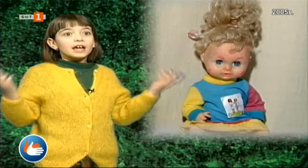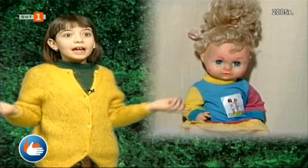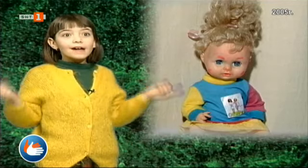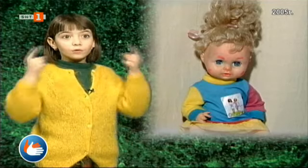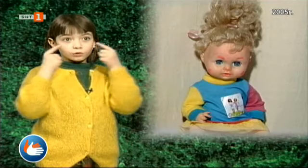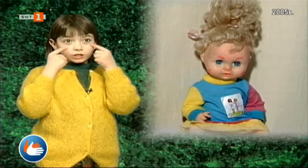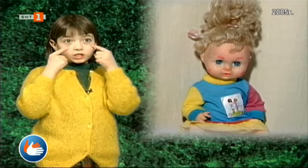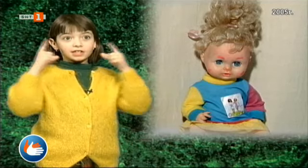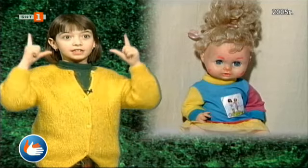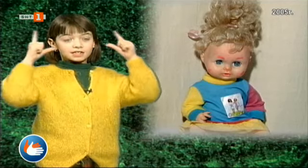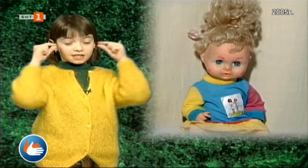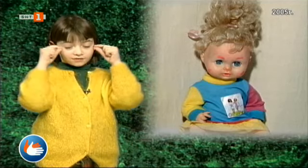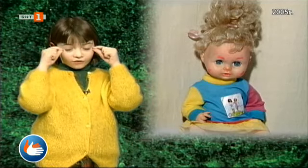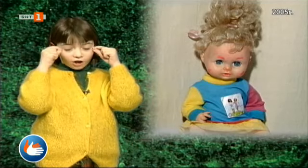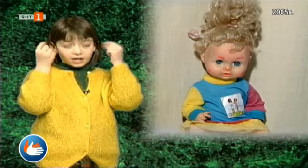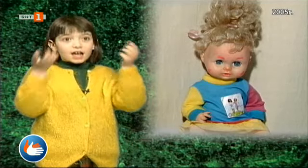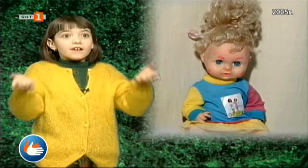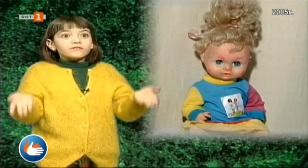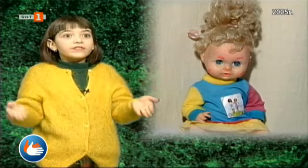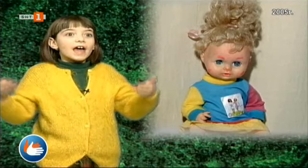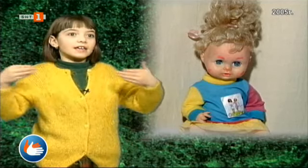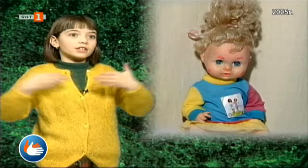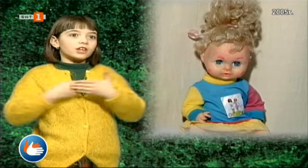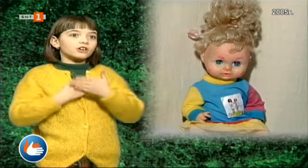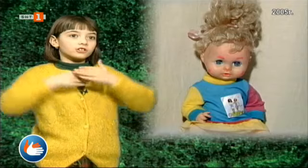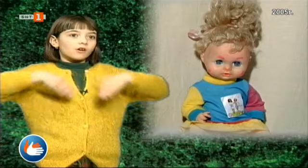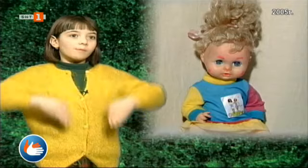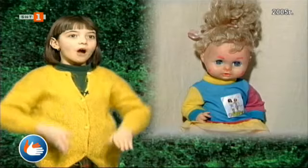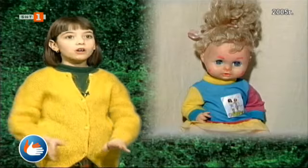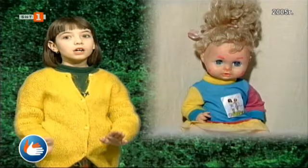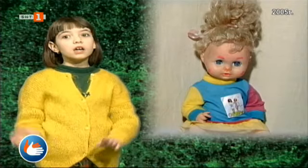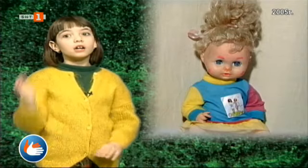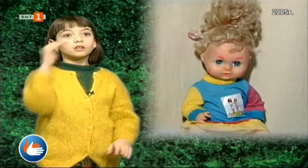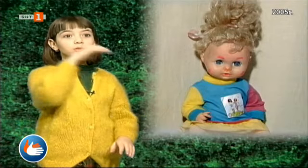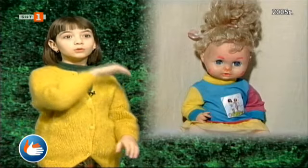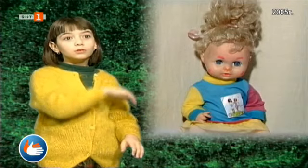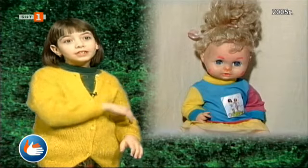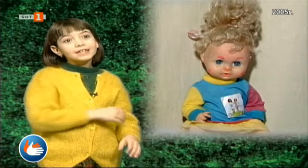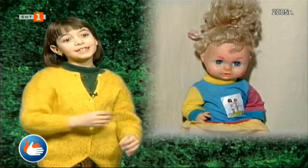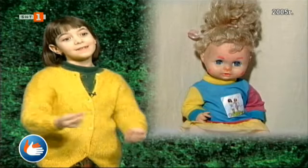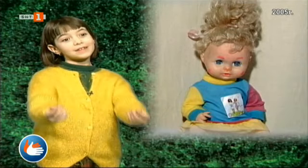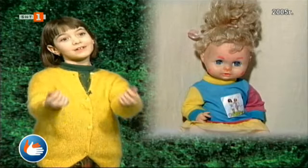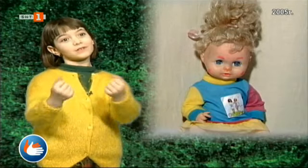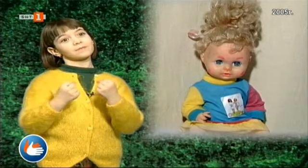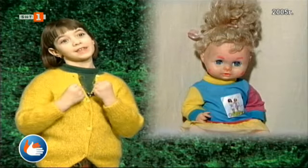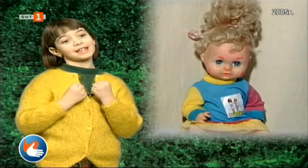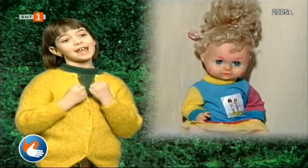Как очички да затворя в тая нож дълбока, като утре ще ми купят